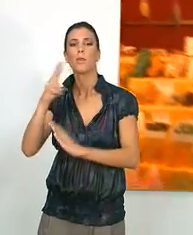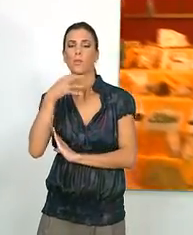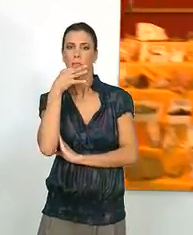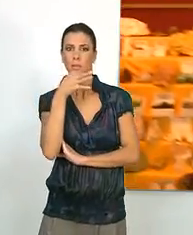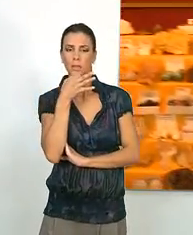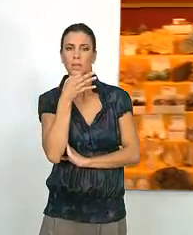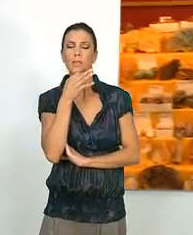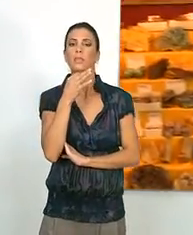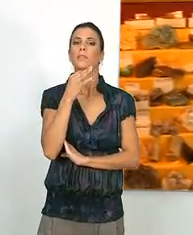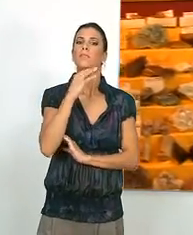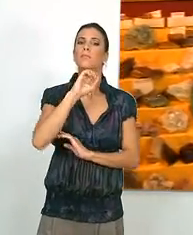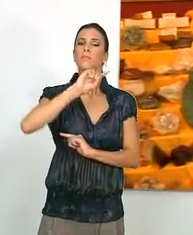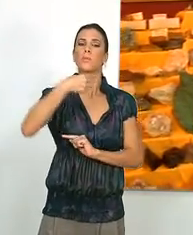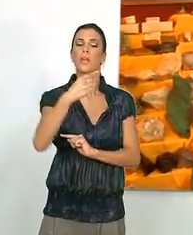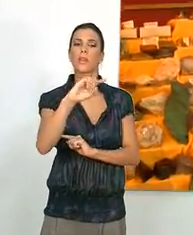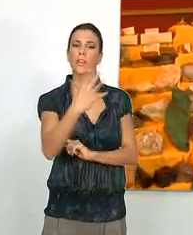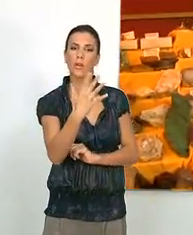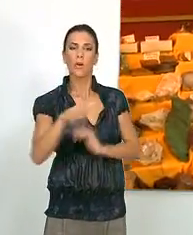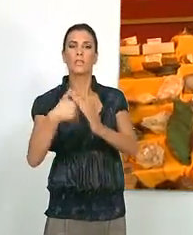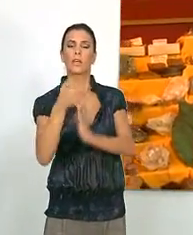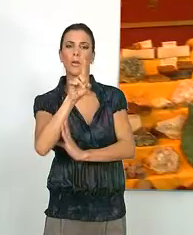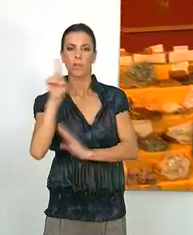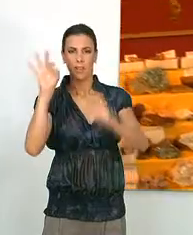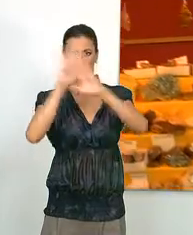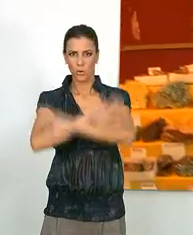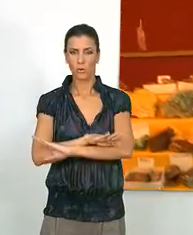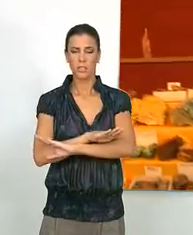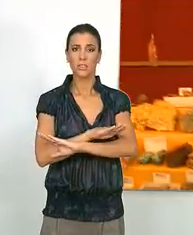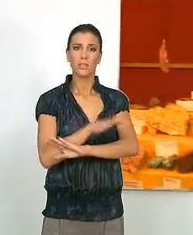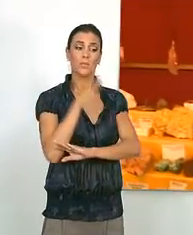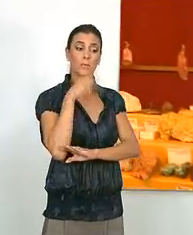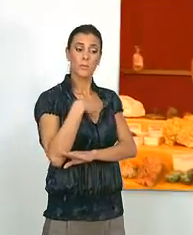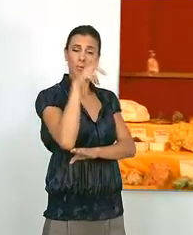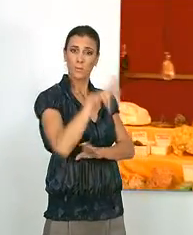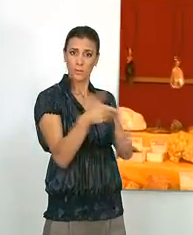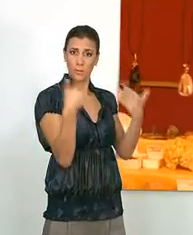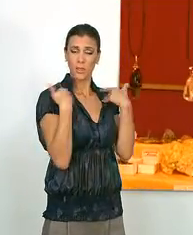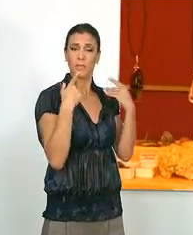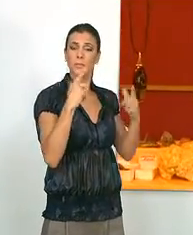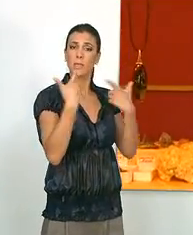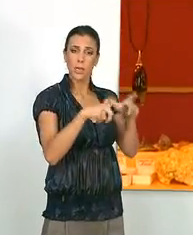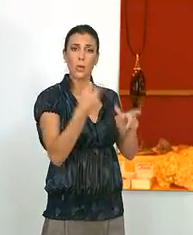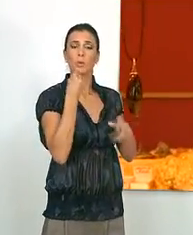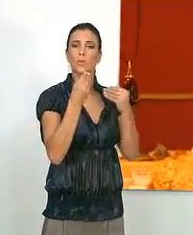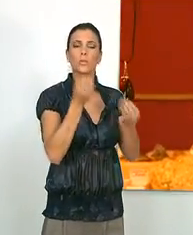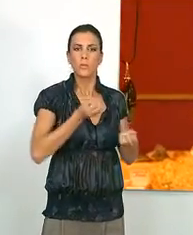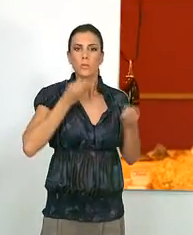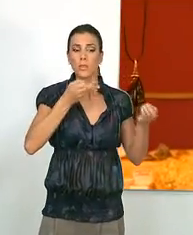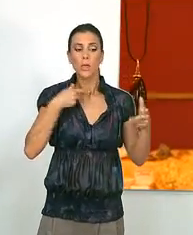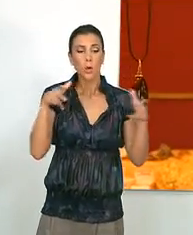las 2 de la tarde y desde las 5 hasta las 11 de la noche. El corporativo encargado del área de consumo declaró que la agrupación que